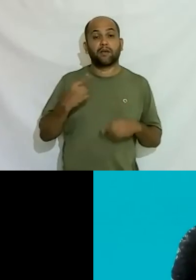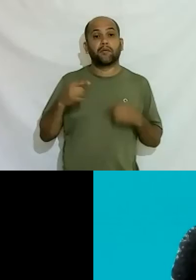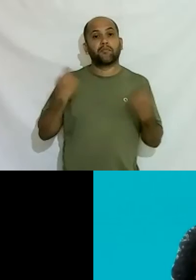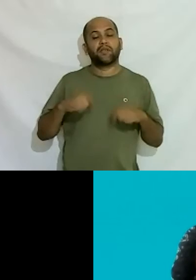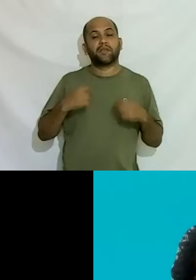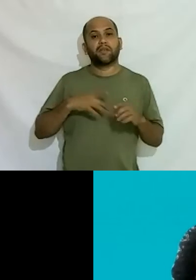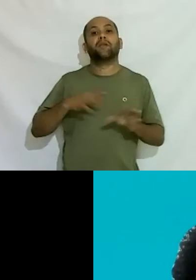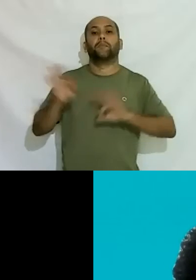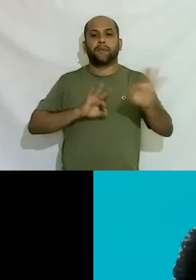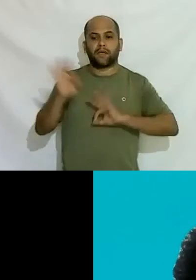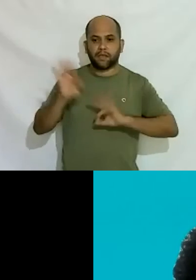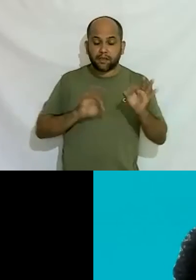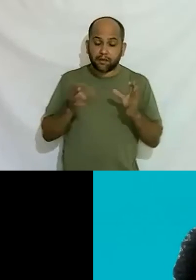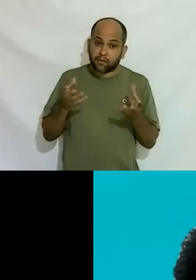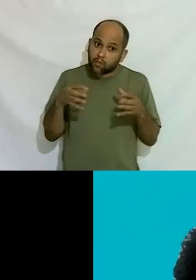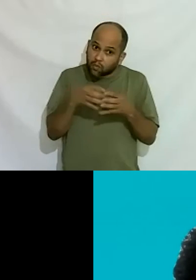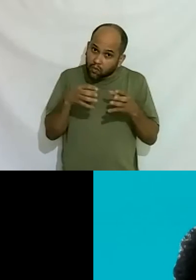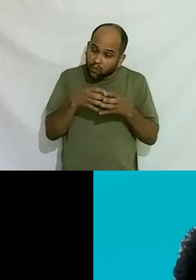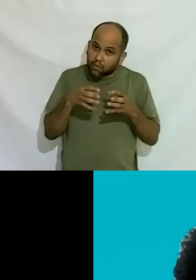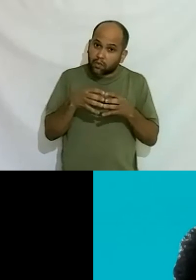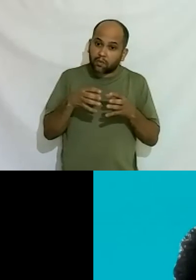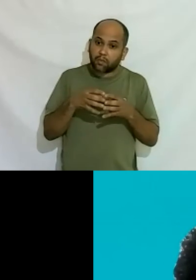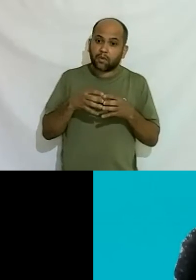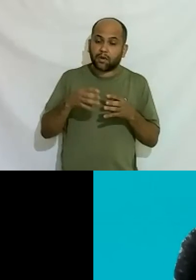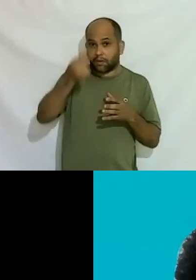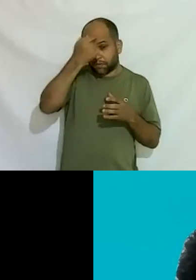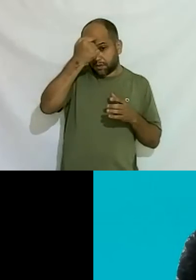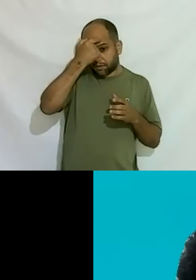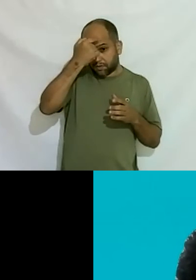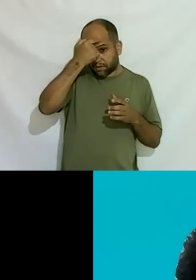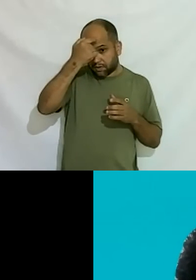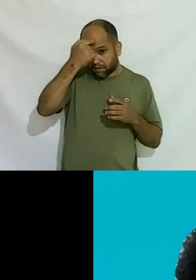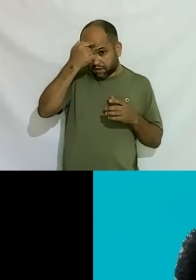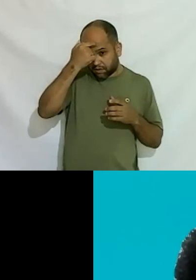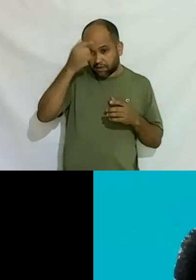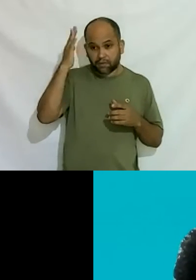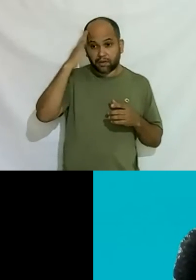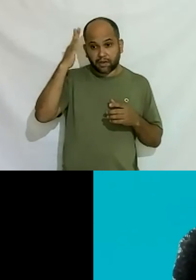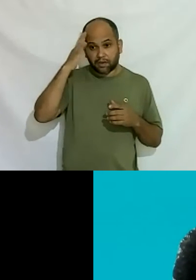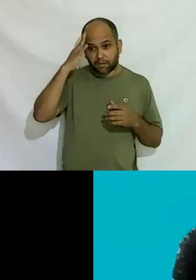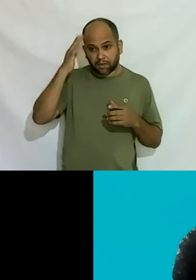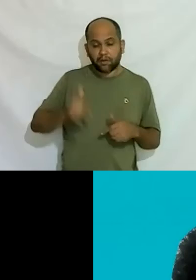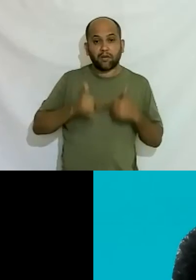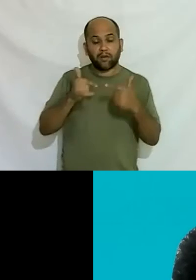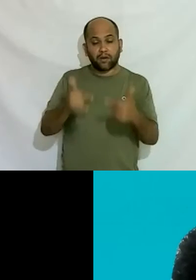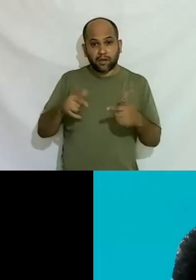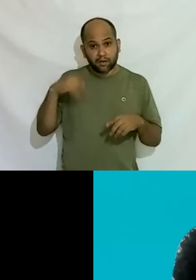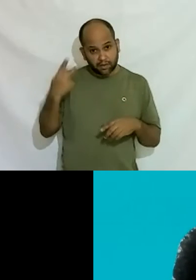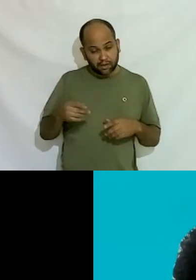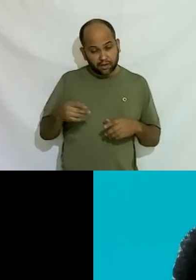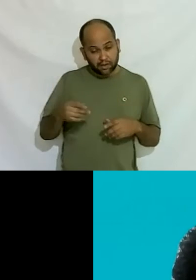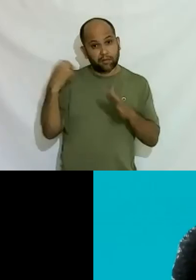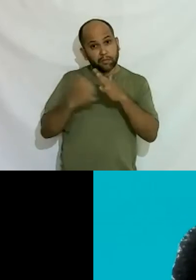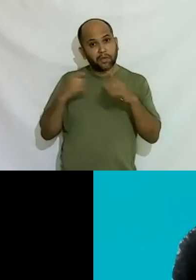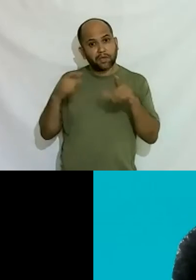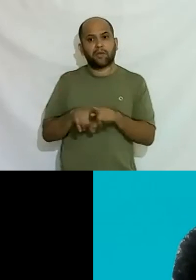preparação interna uma conscientização uma compreensão eu faço isso que eu estou fazendo aqui eu faço nas empresas também